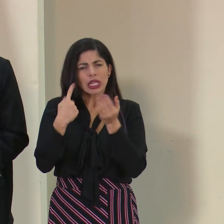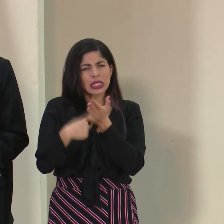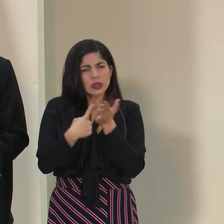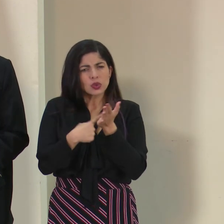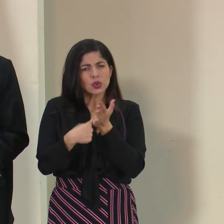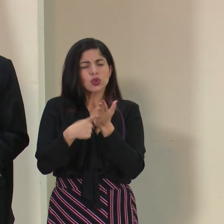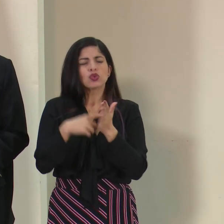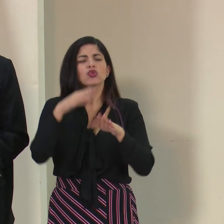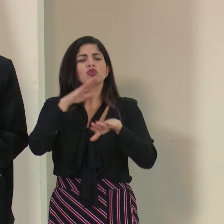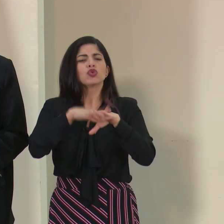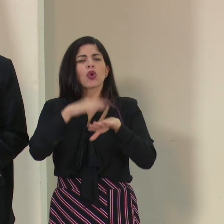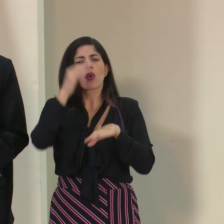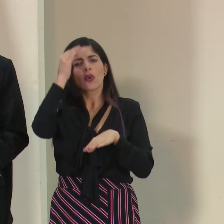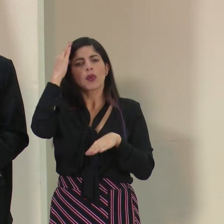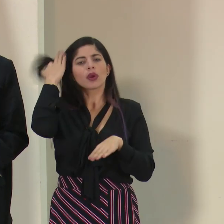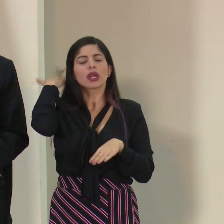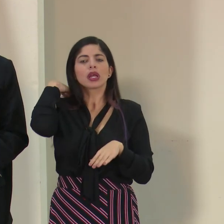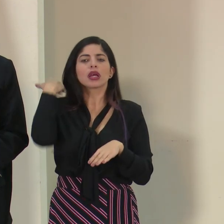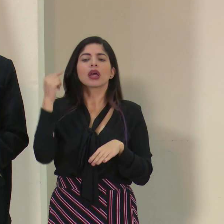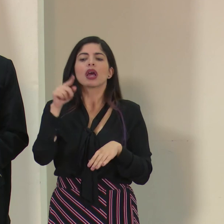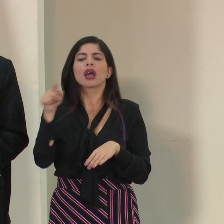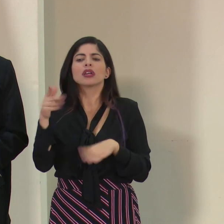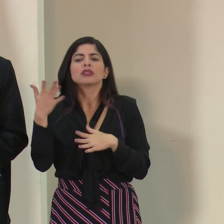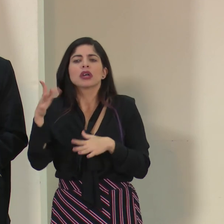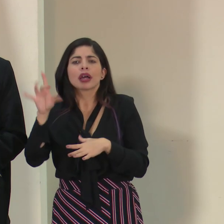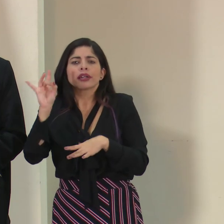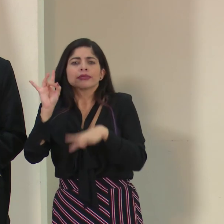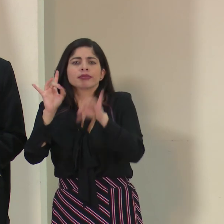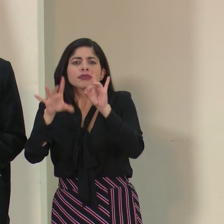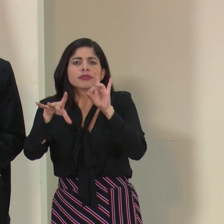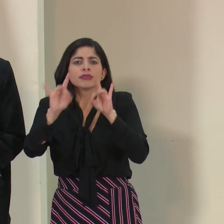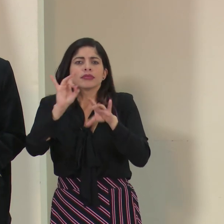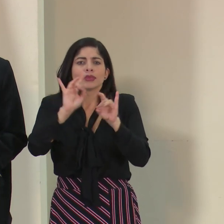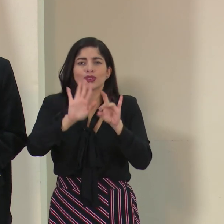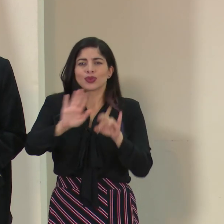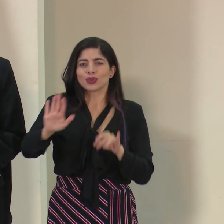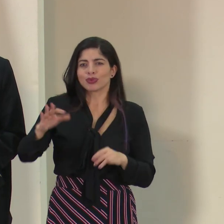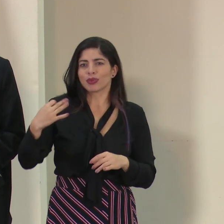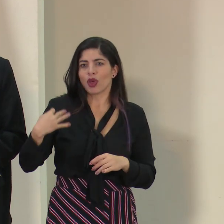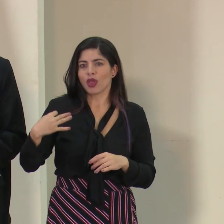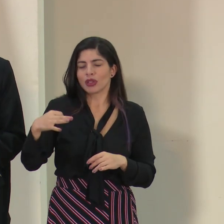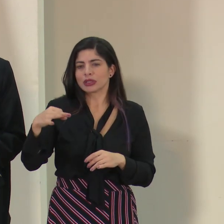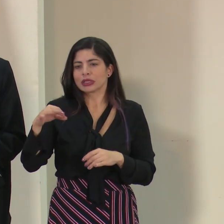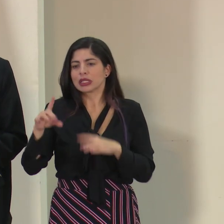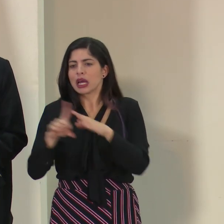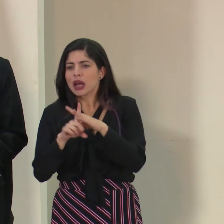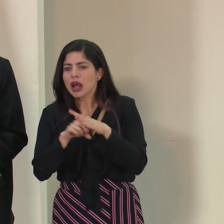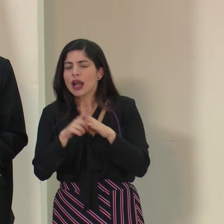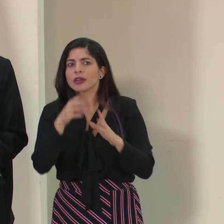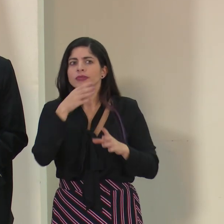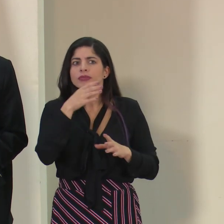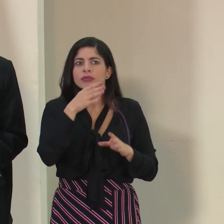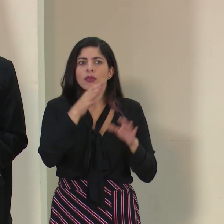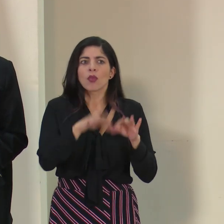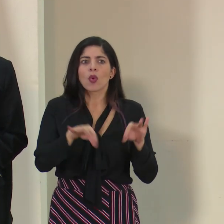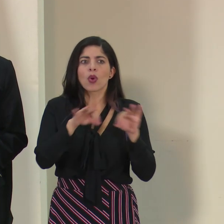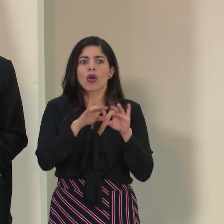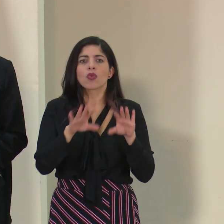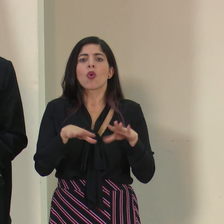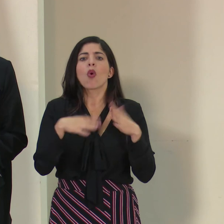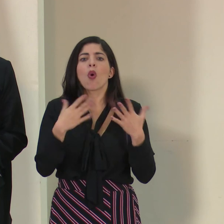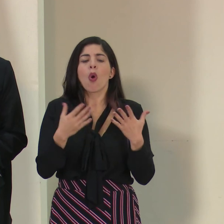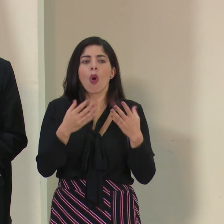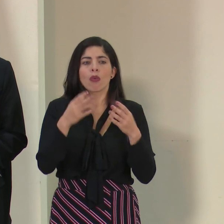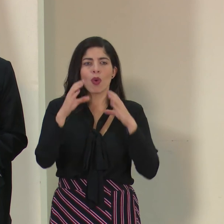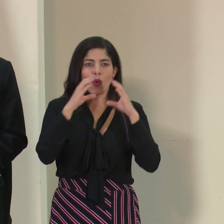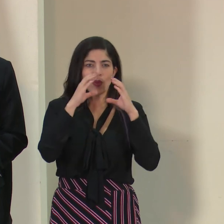cuanto a qué han encontrado ellos en el día a día. Recomendaciones muy importantes sobre cómo transmitir la